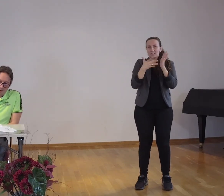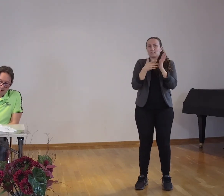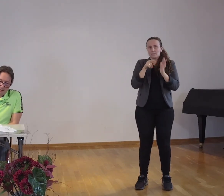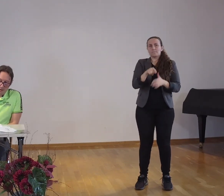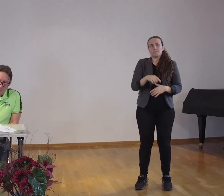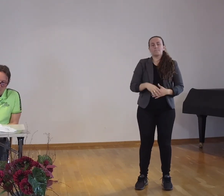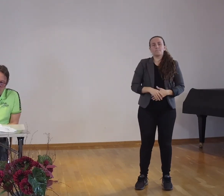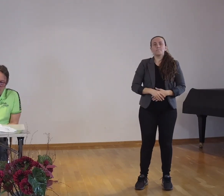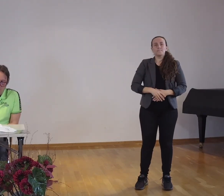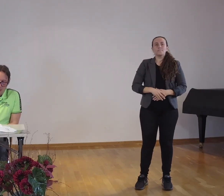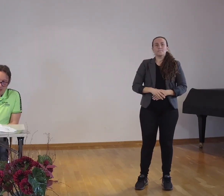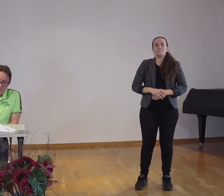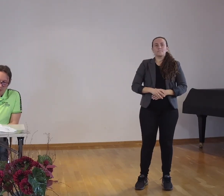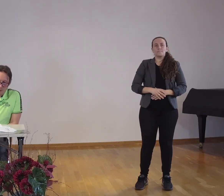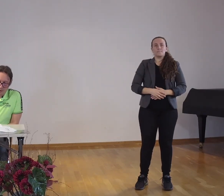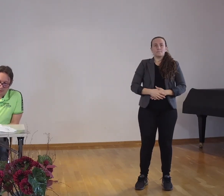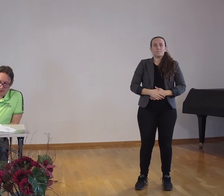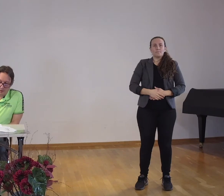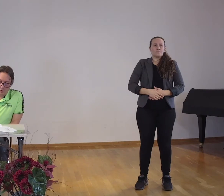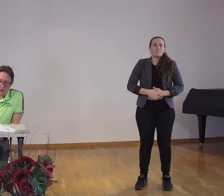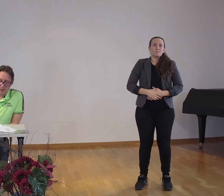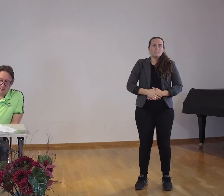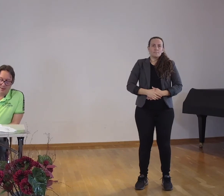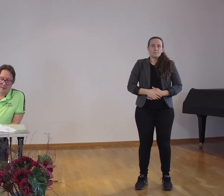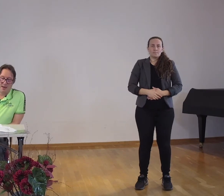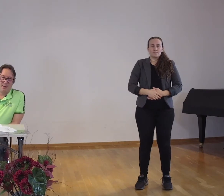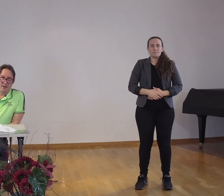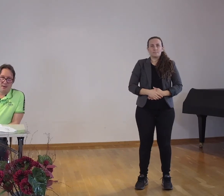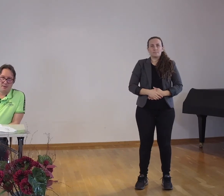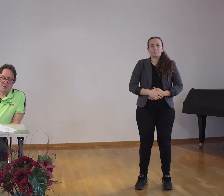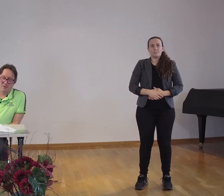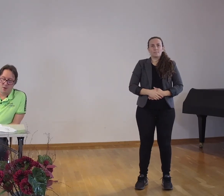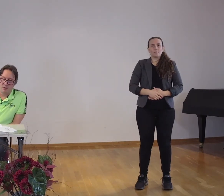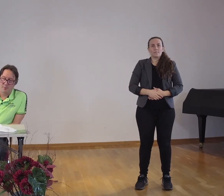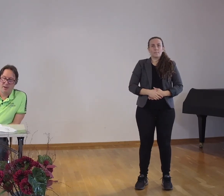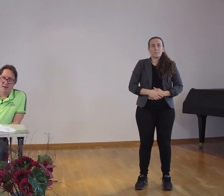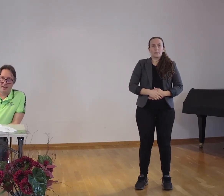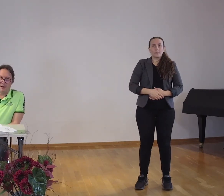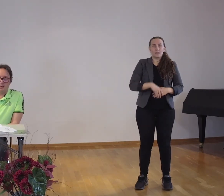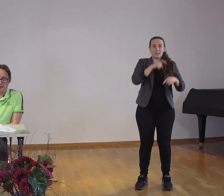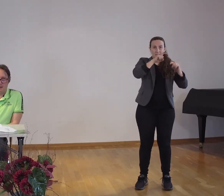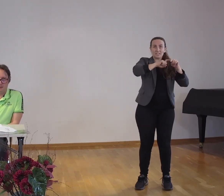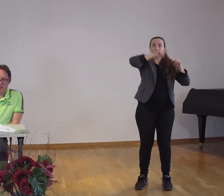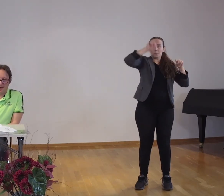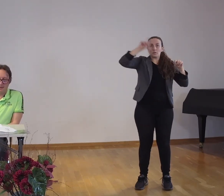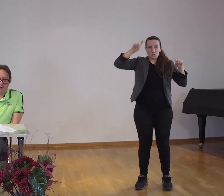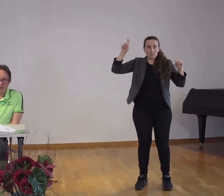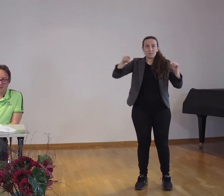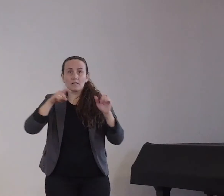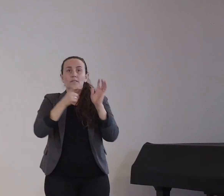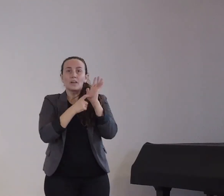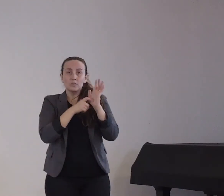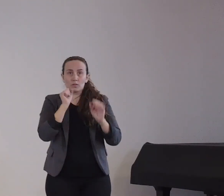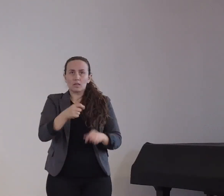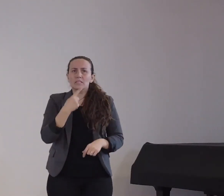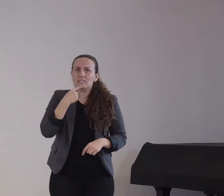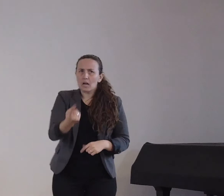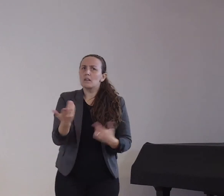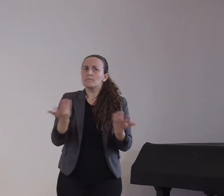Zu den demografischen Faktoren kann man sagen, dass Frauen und Männer in der Regel gleich häufig betroffen sind.